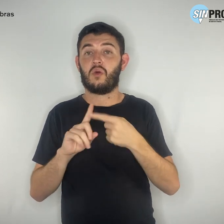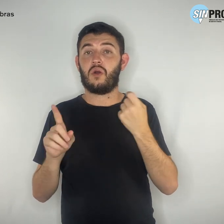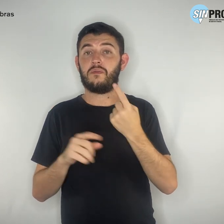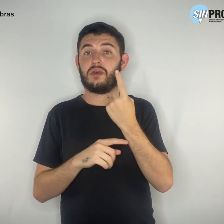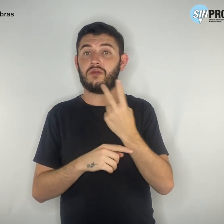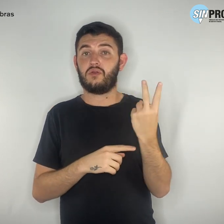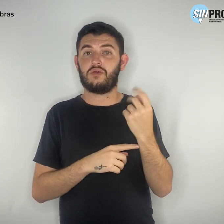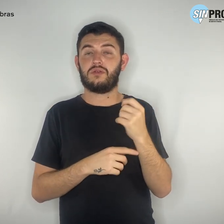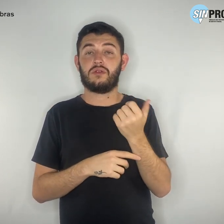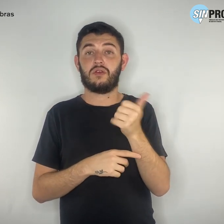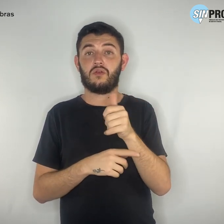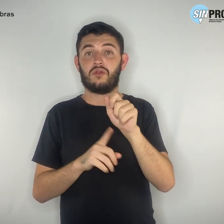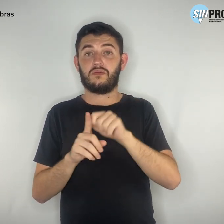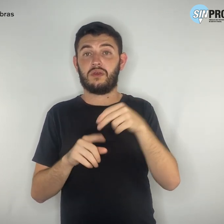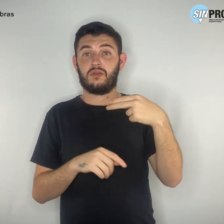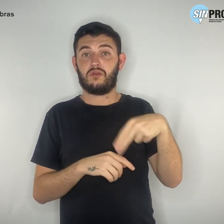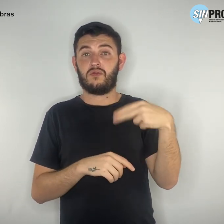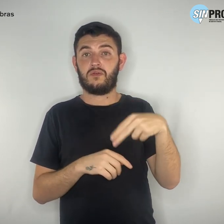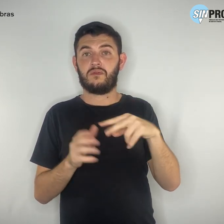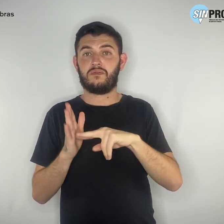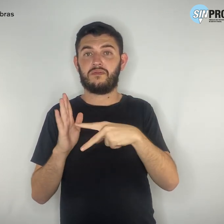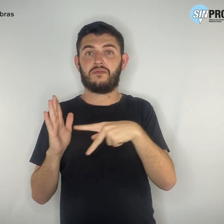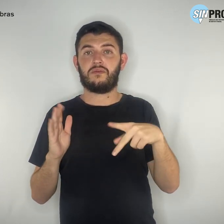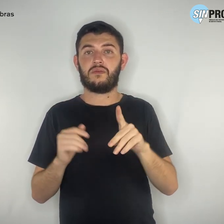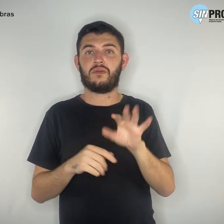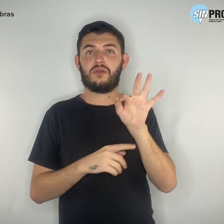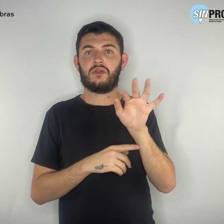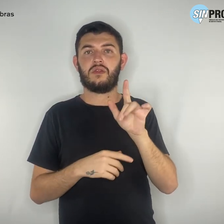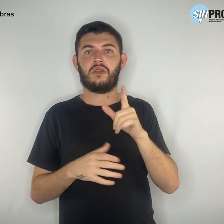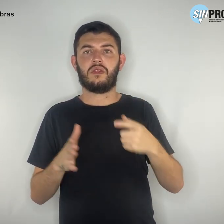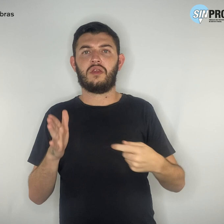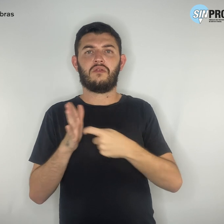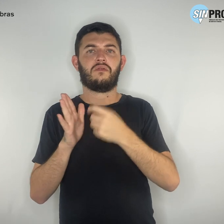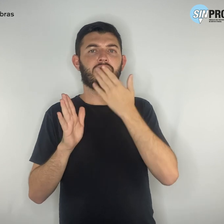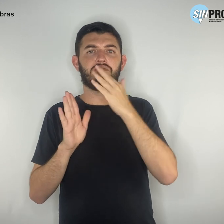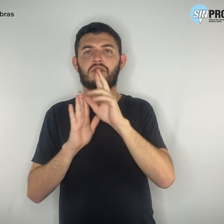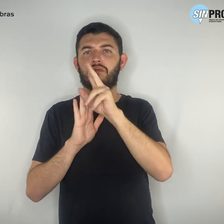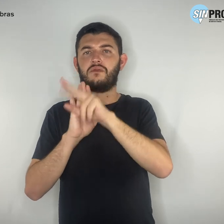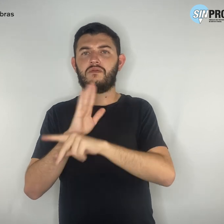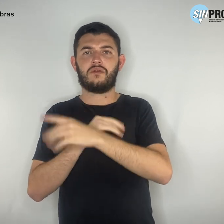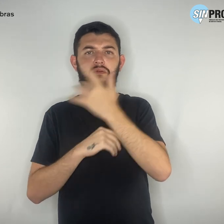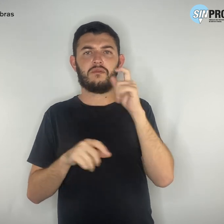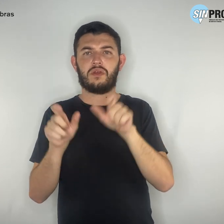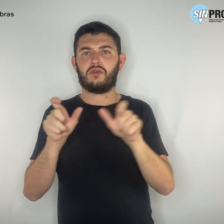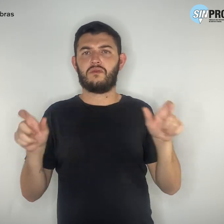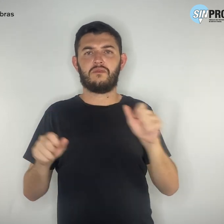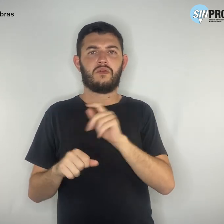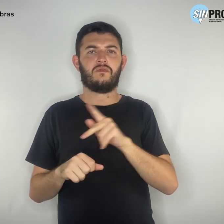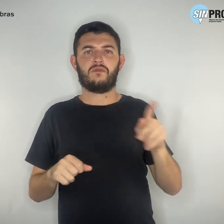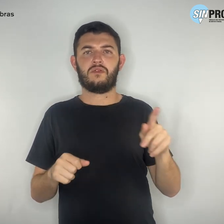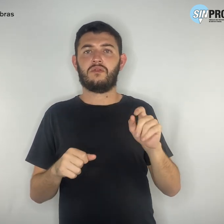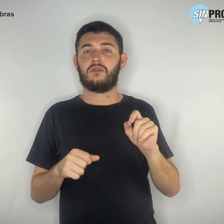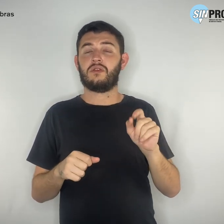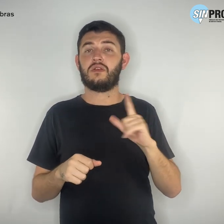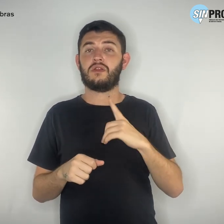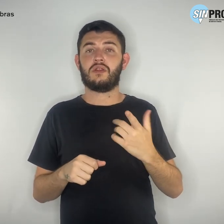11 de novembro, o Simpro recebeu denúncias de várias pessoas da categoria que estão recebendo